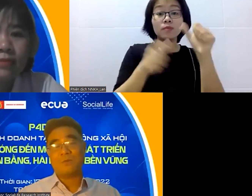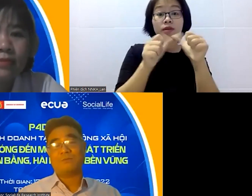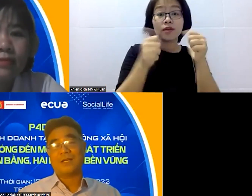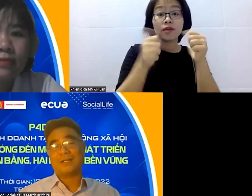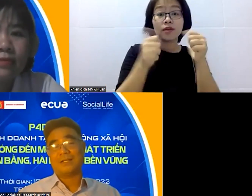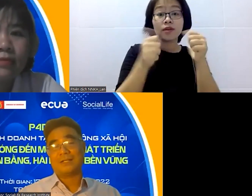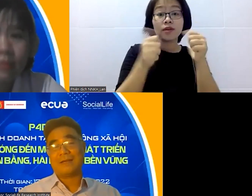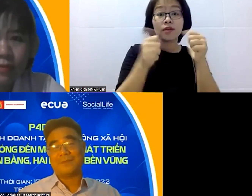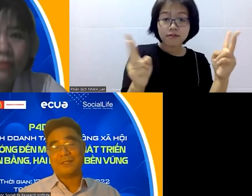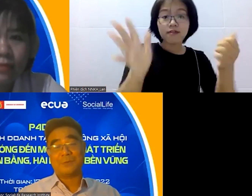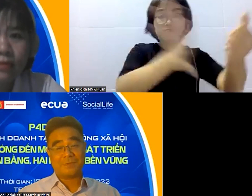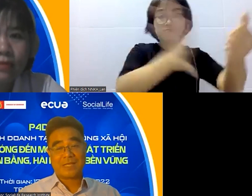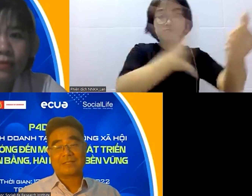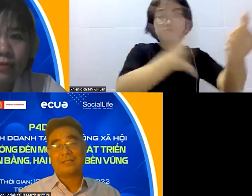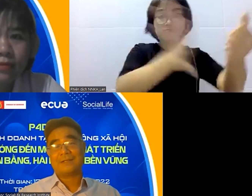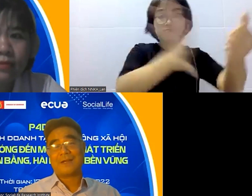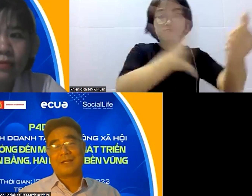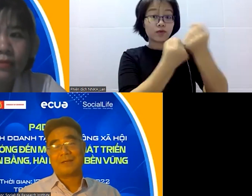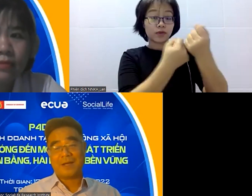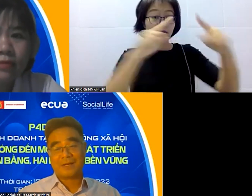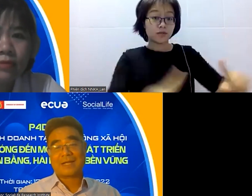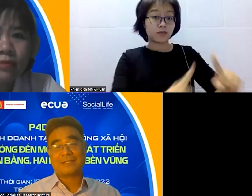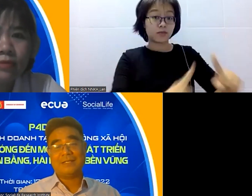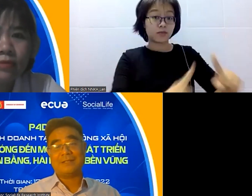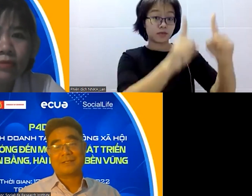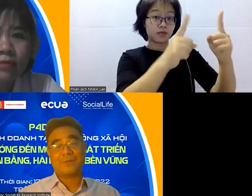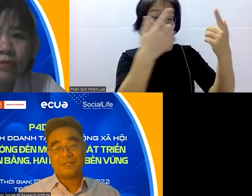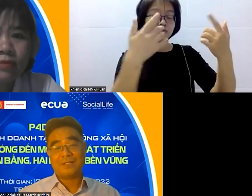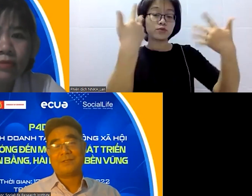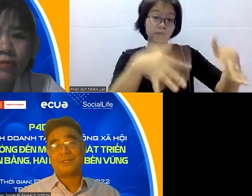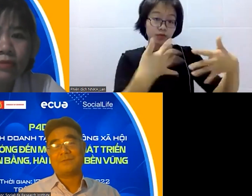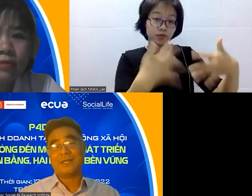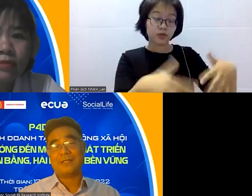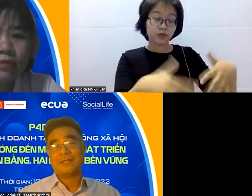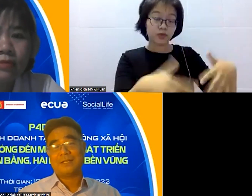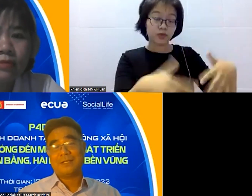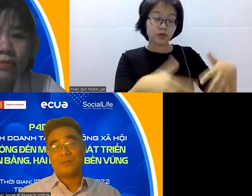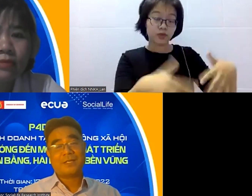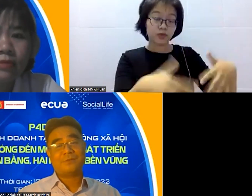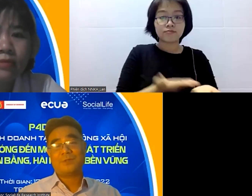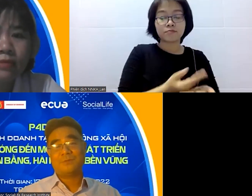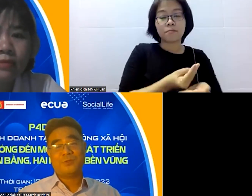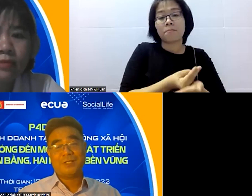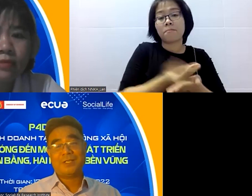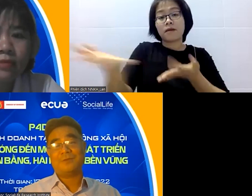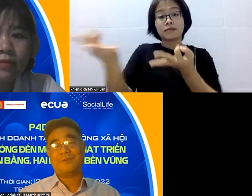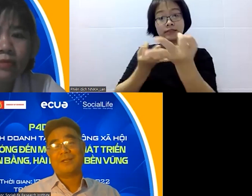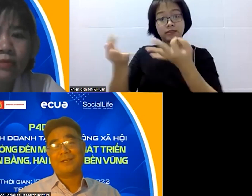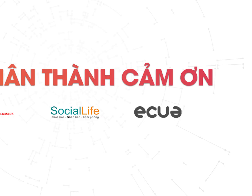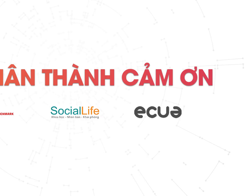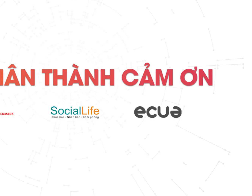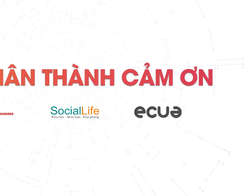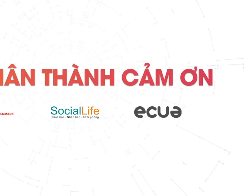lại để cùng làm nguồn nghiệp sạch và mở ra các thị trường rộng lớn hơn cho người đông dân thì hôm nay chúng tôi cũng muốn giới